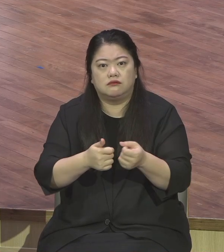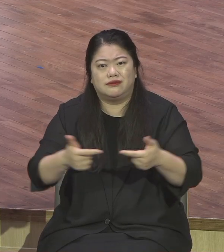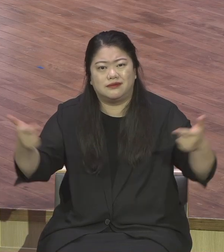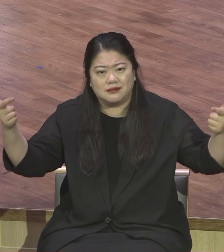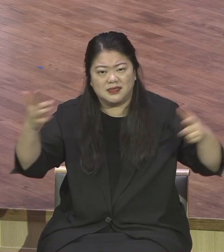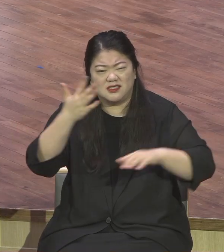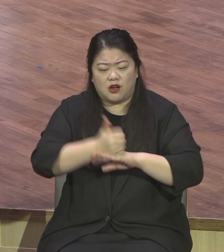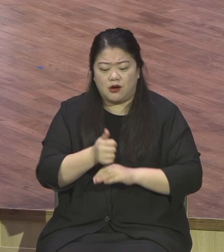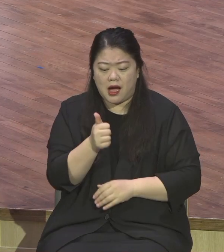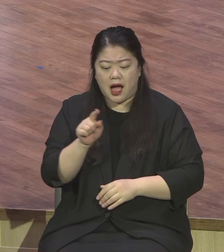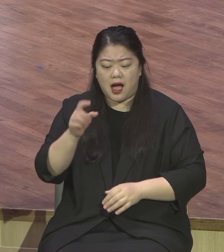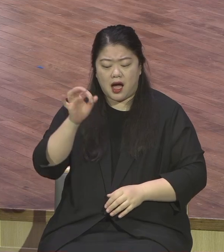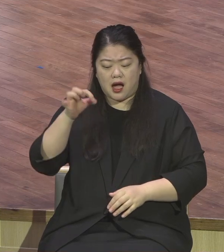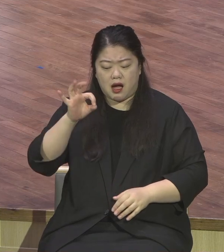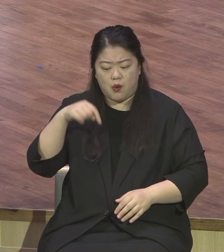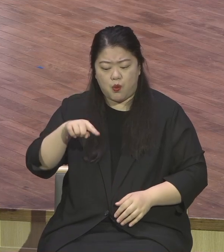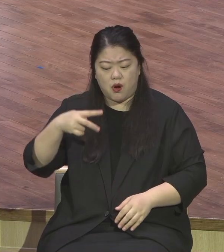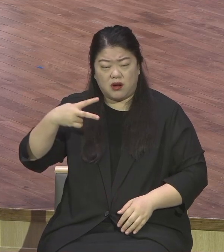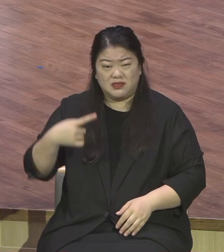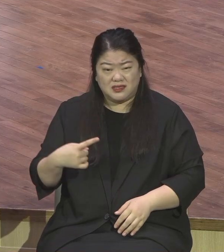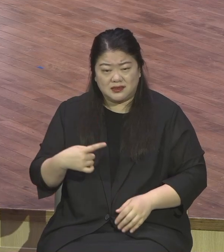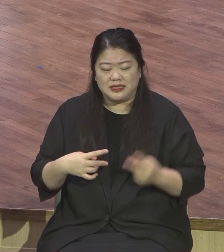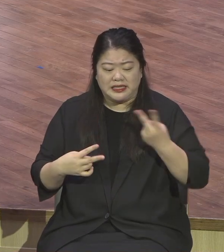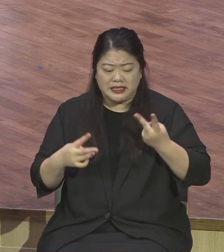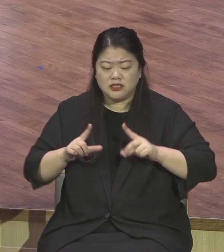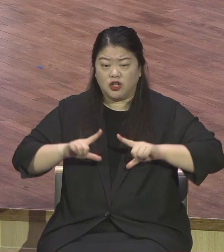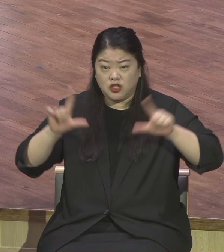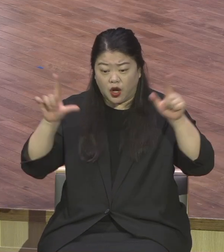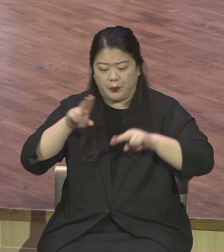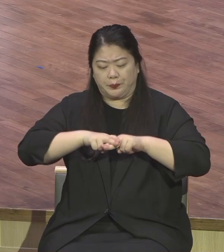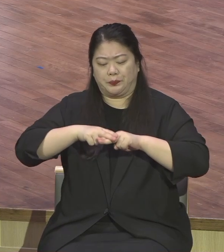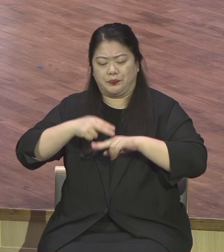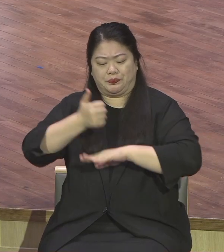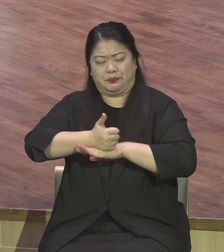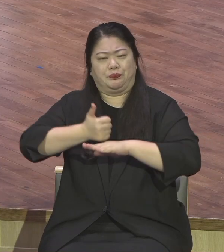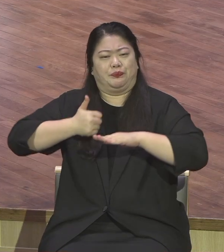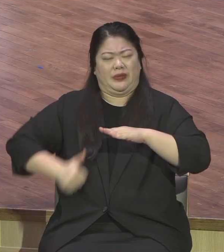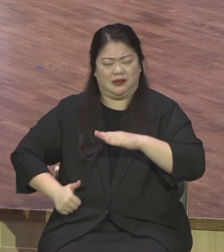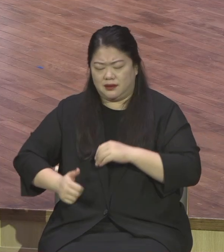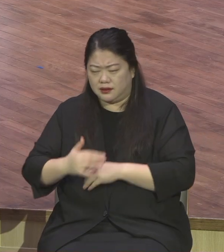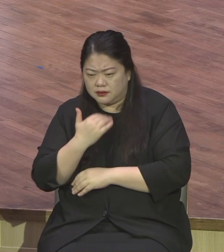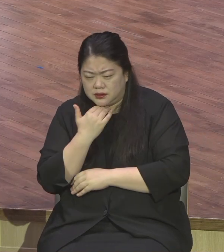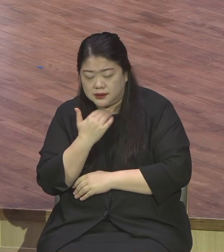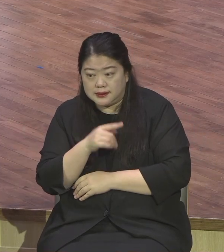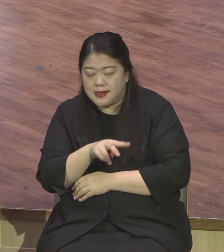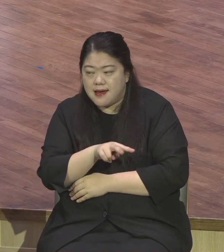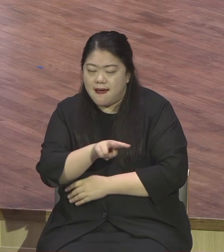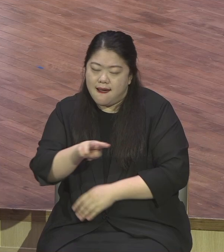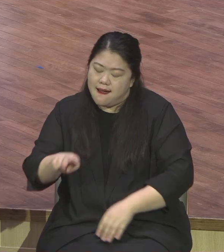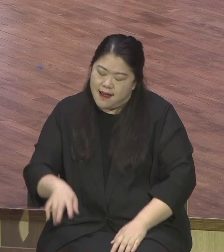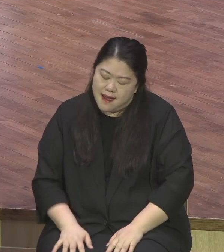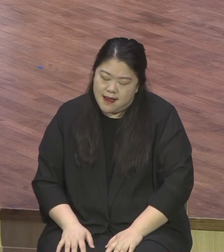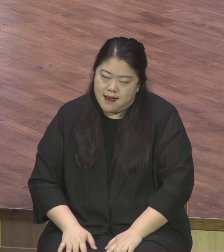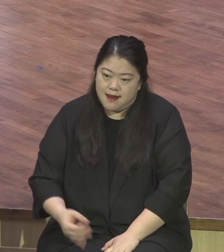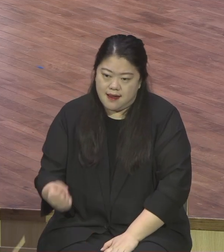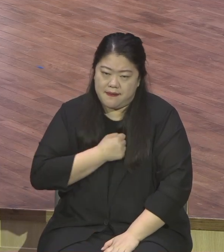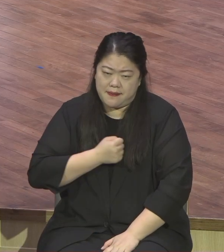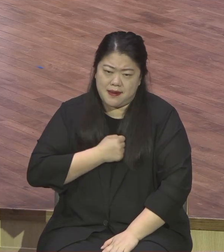스타벅스의 회장으로 CEO로 다시 그렇게 복귀를 합니다 이 복귀를 위기를